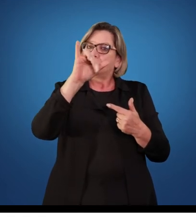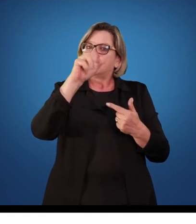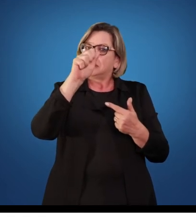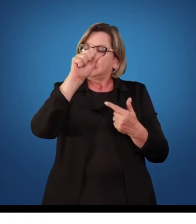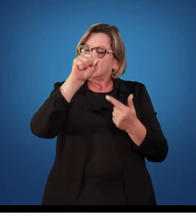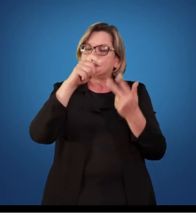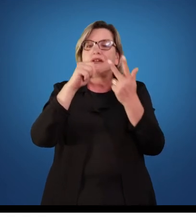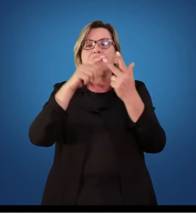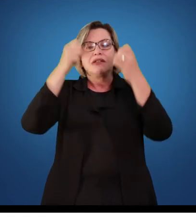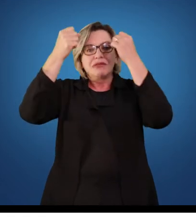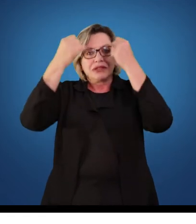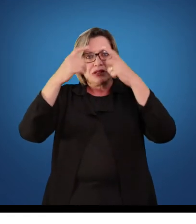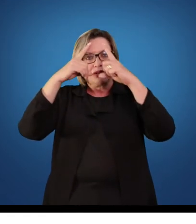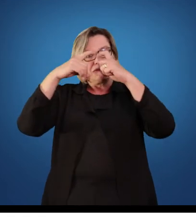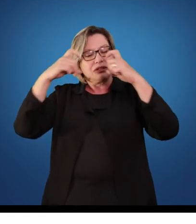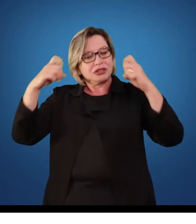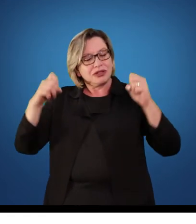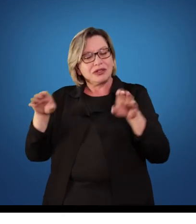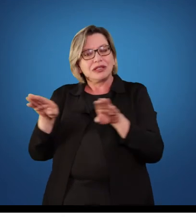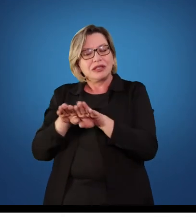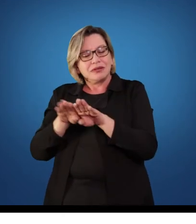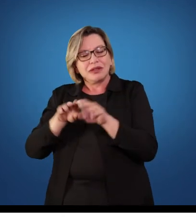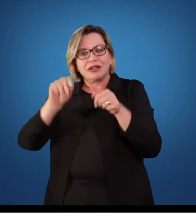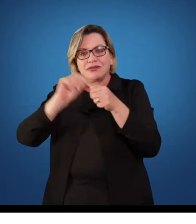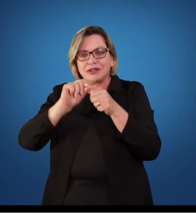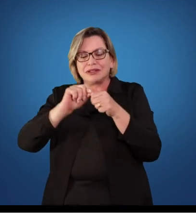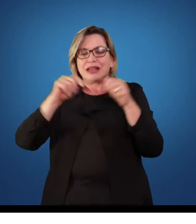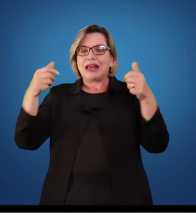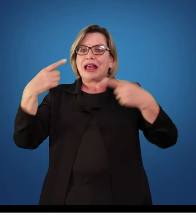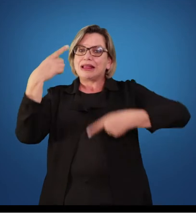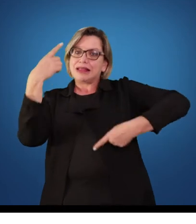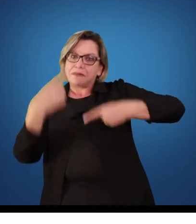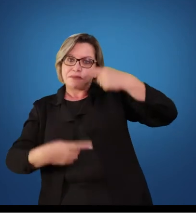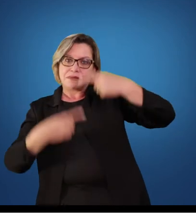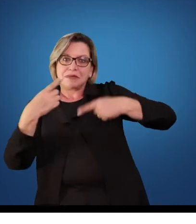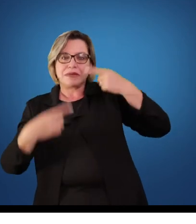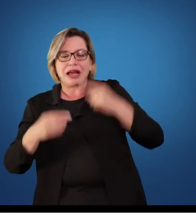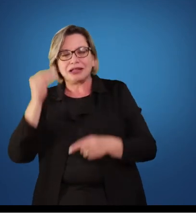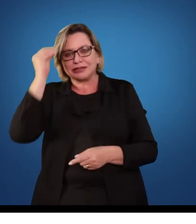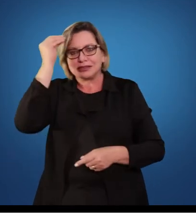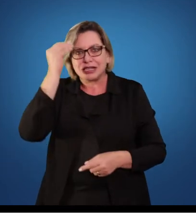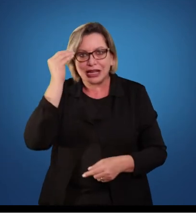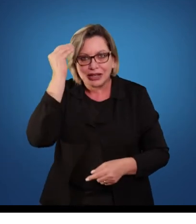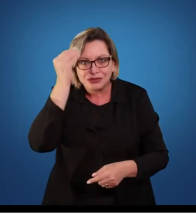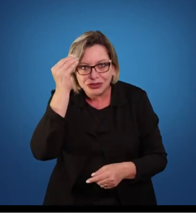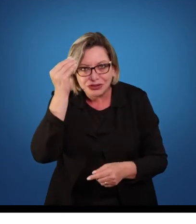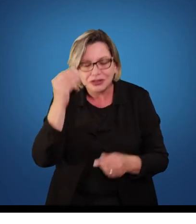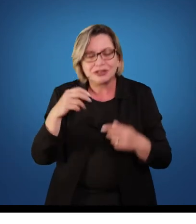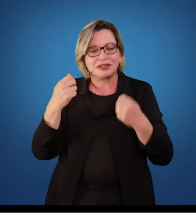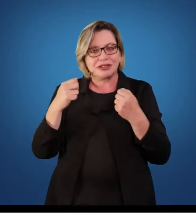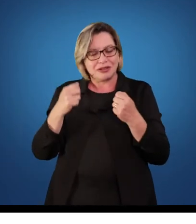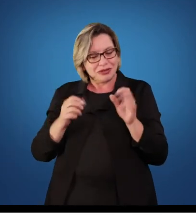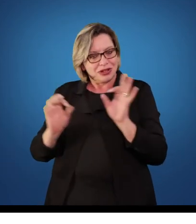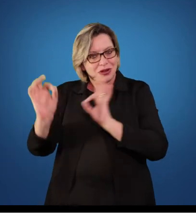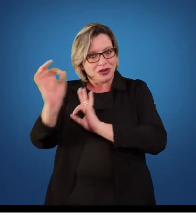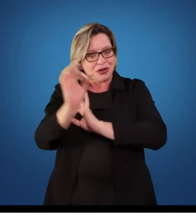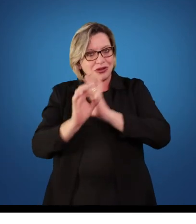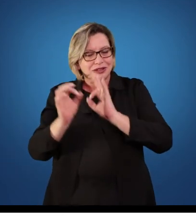debates e reflexões. Essas questões devem ser trabalhadas de acordo com os princípios e os objetivos da